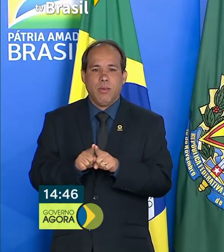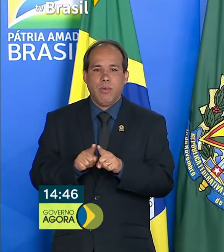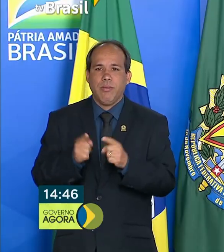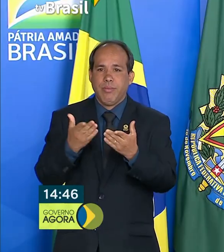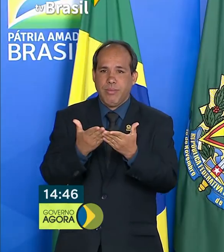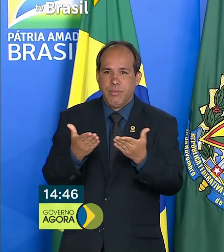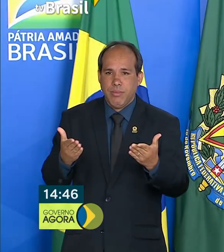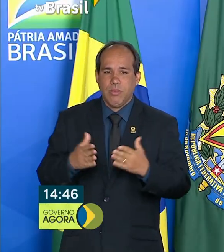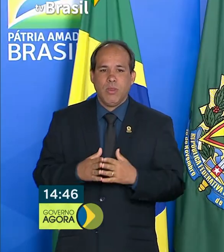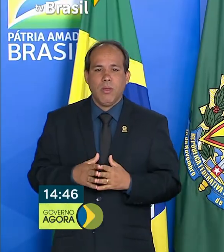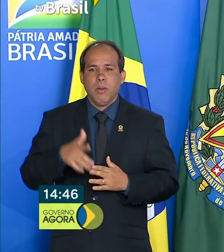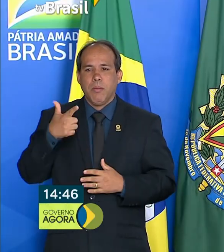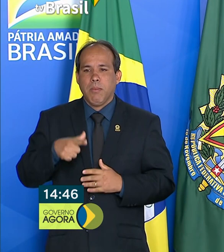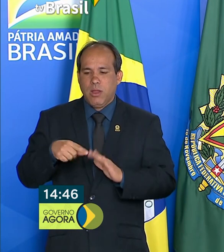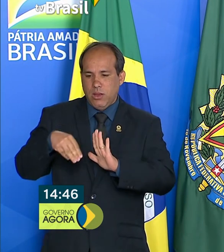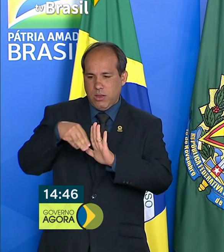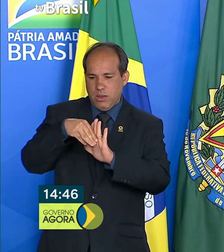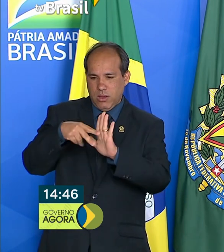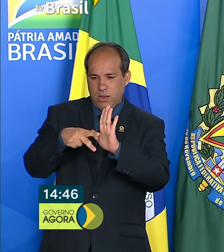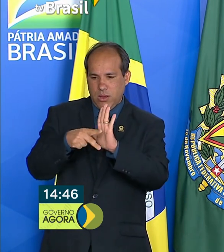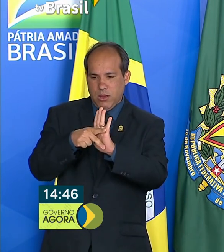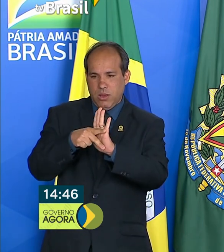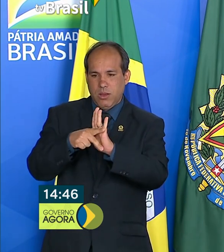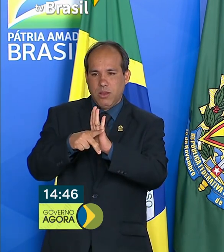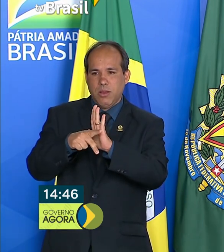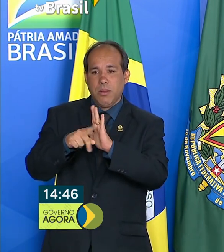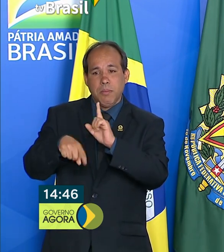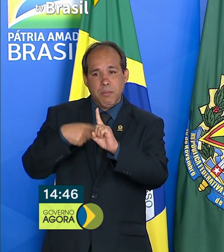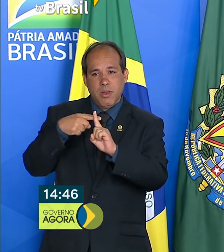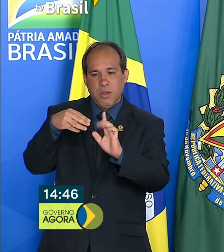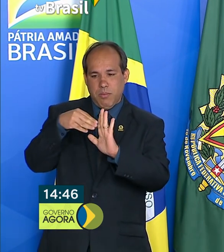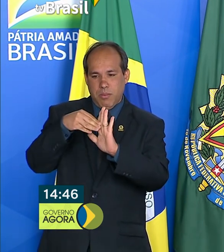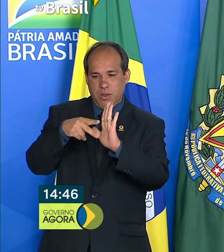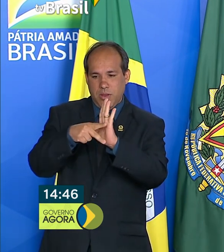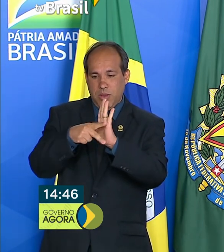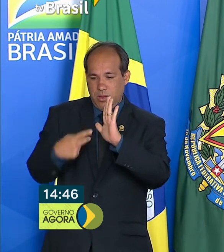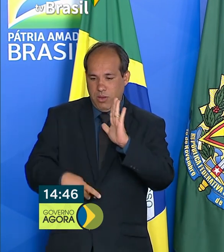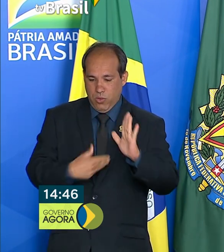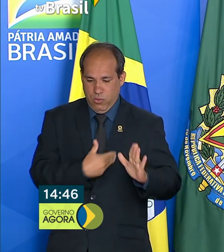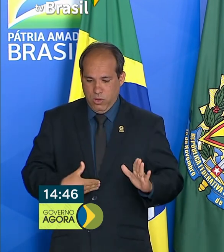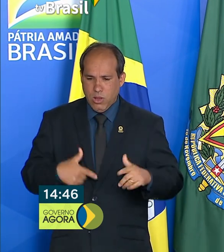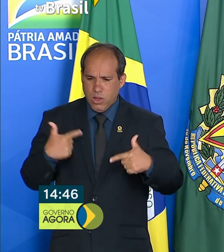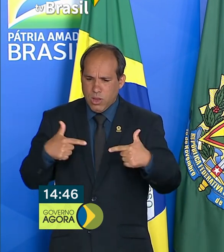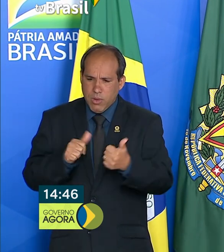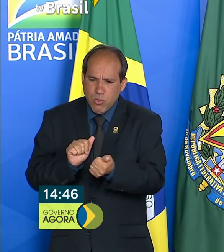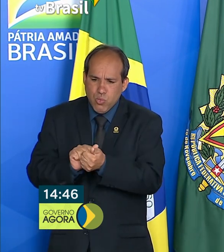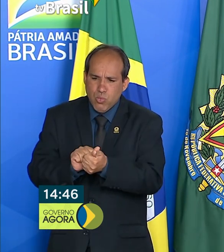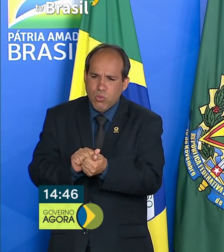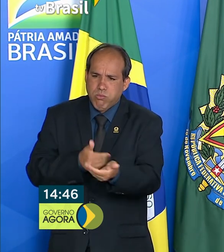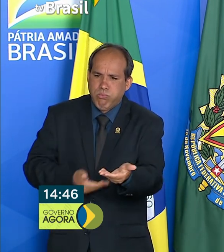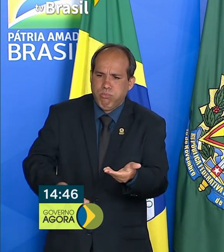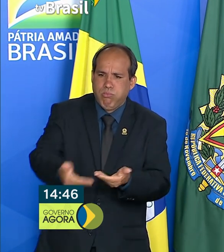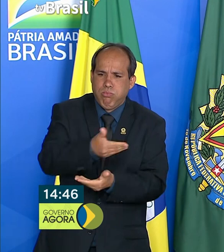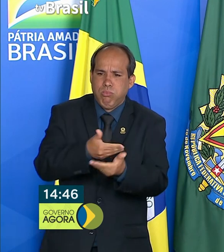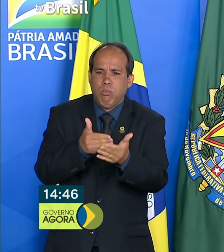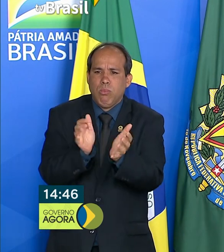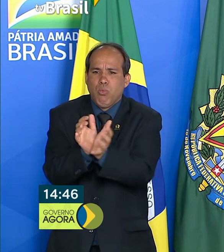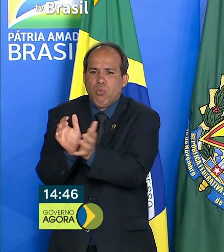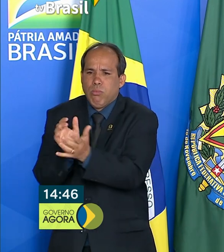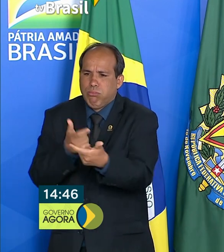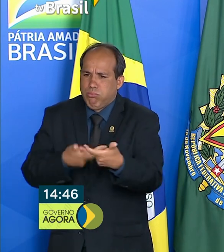É mais uma medida desse governo, que trabalha em equipe, que visa